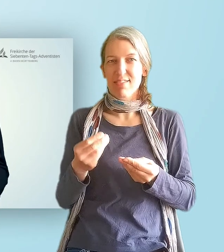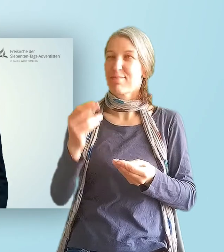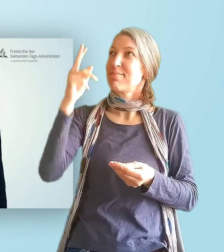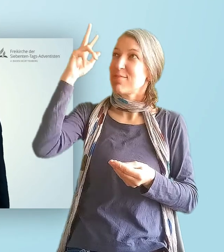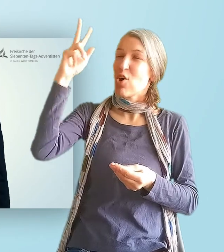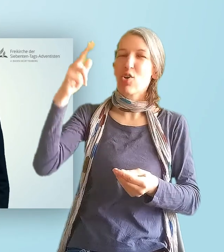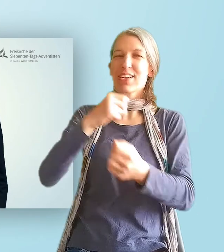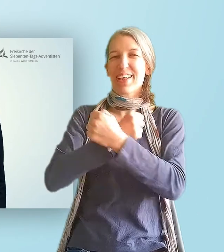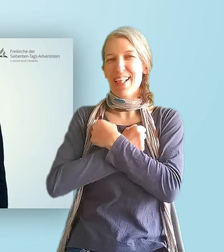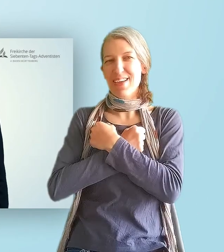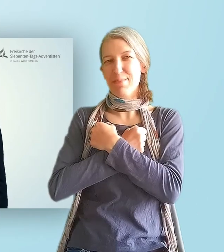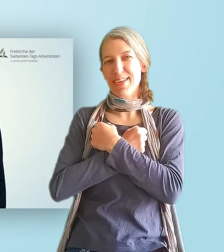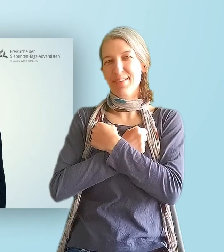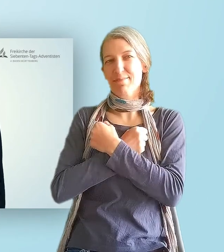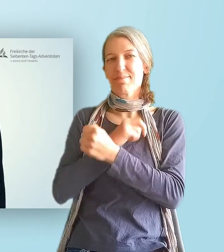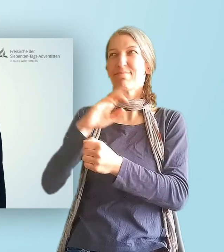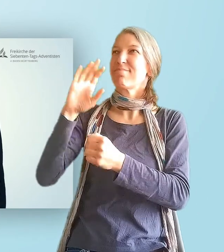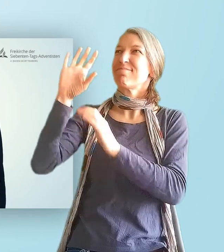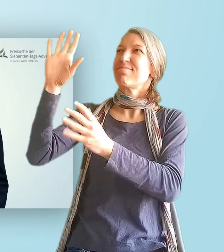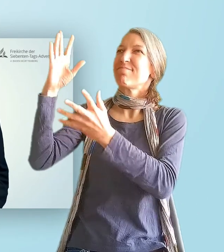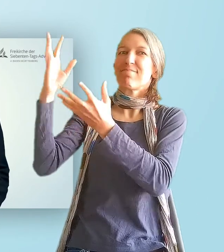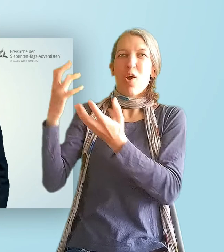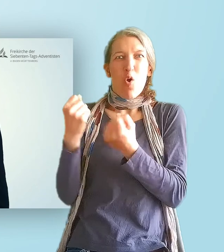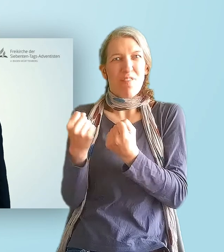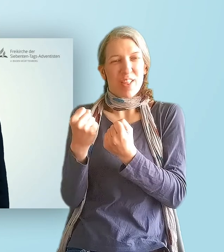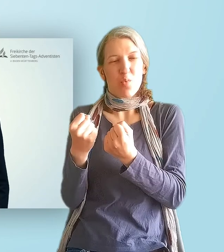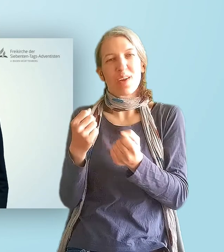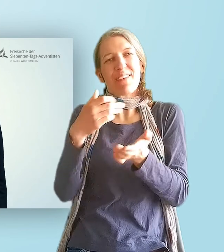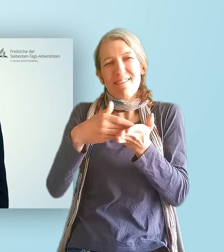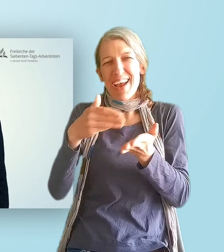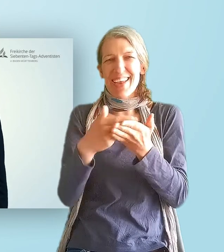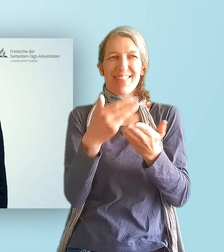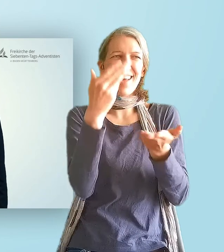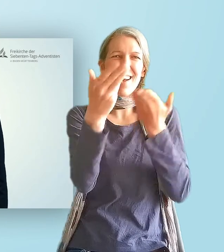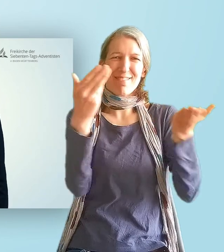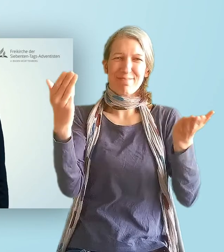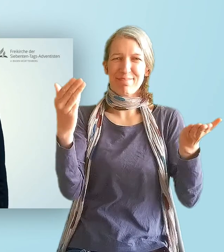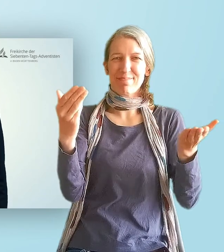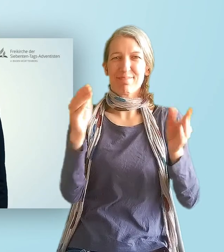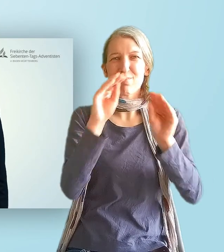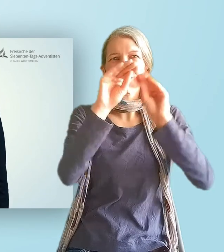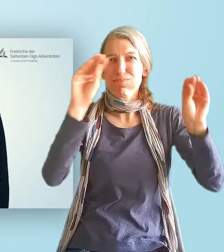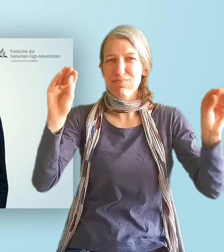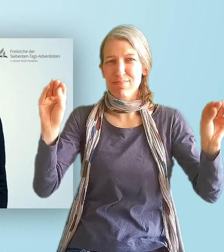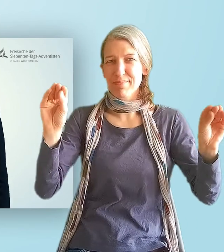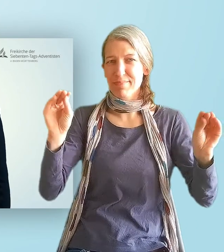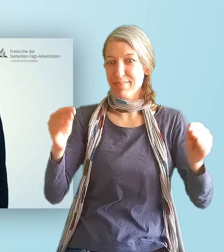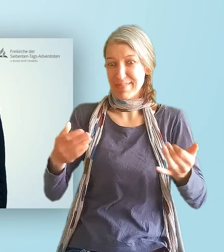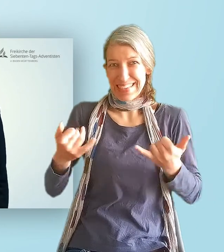und diese Hoffnung an andere weiterzugeben, ganz besonders in dieser Zeit. Gott segne dich